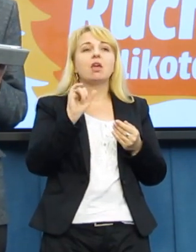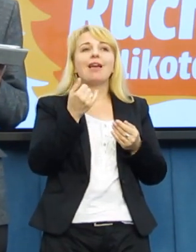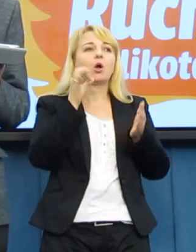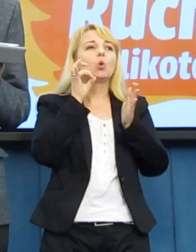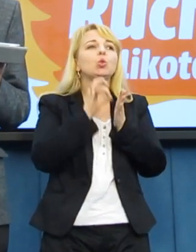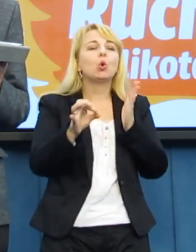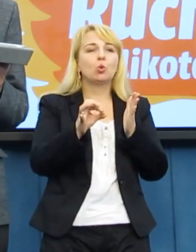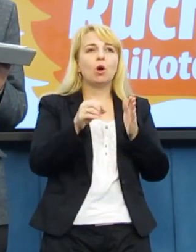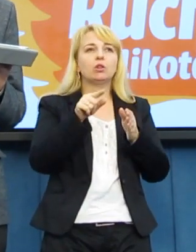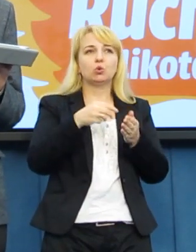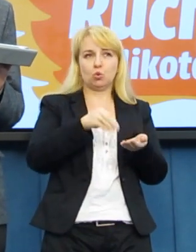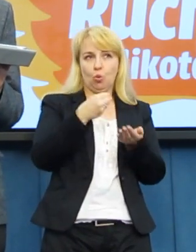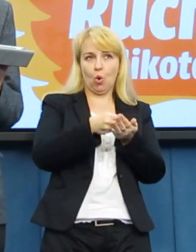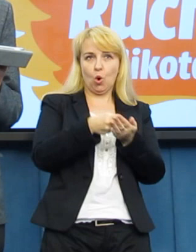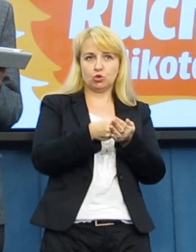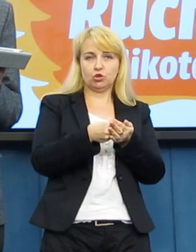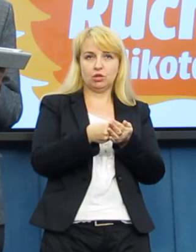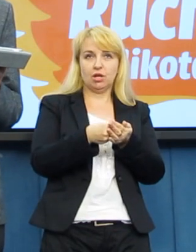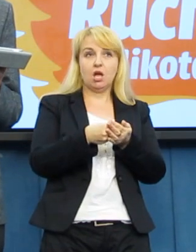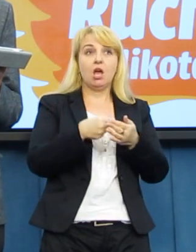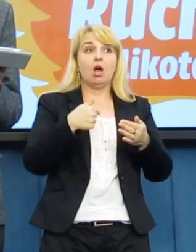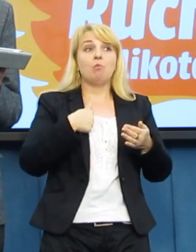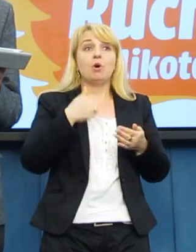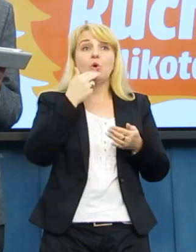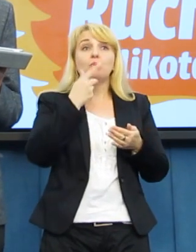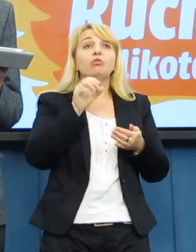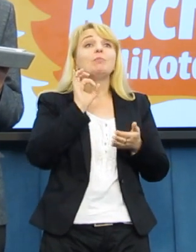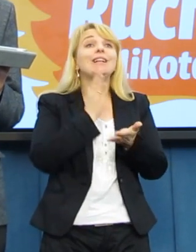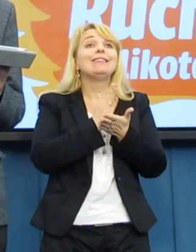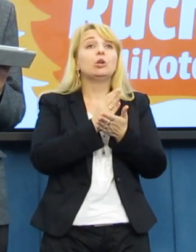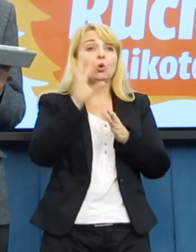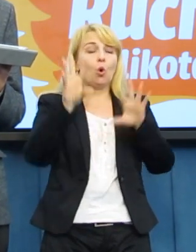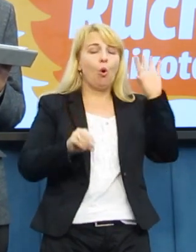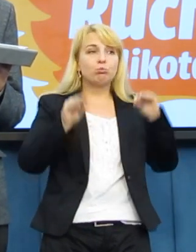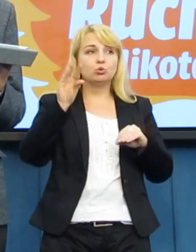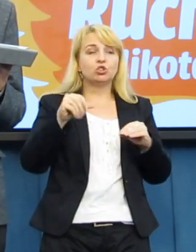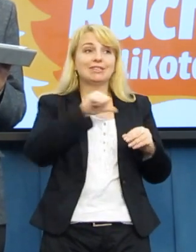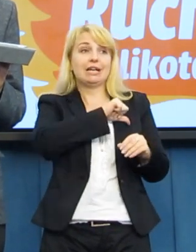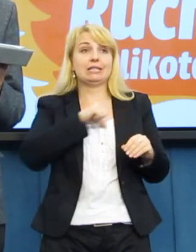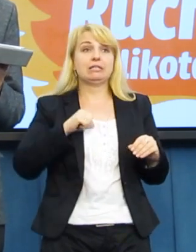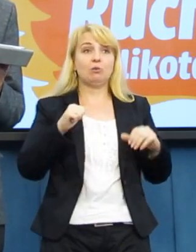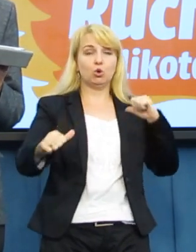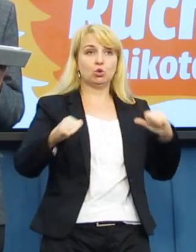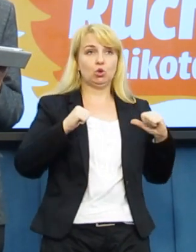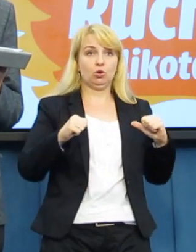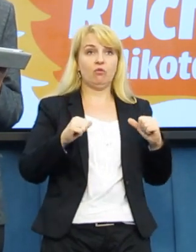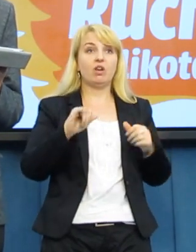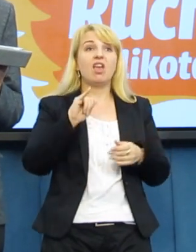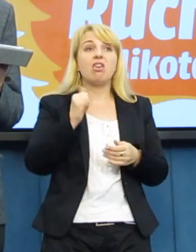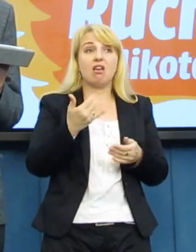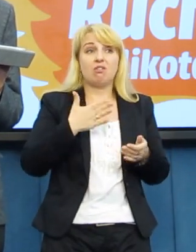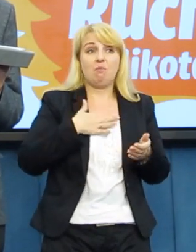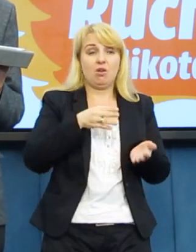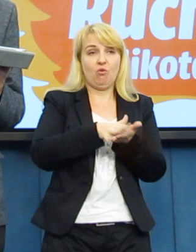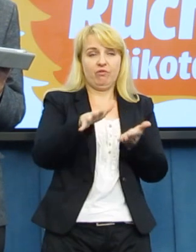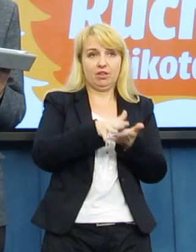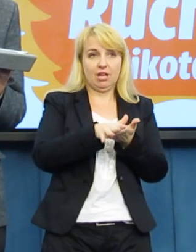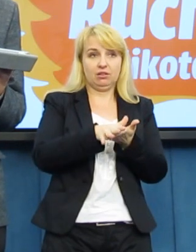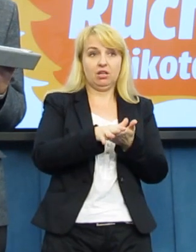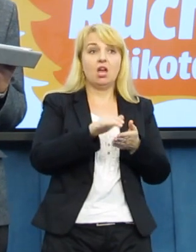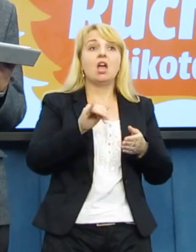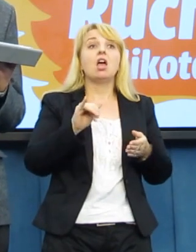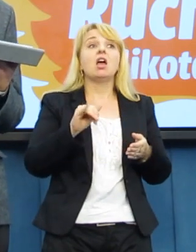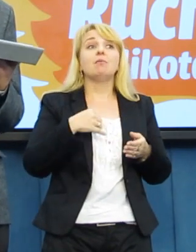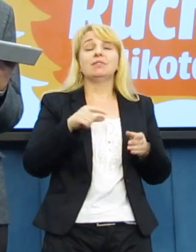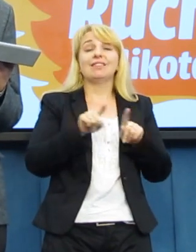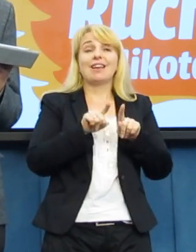jakie są koszty, ponieważ mówimy w tej chwili wyłącznie o budżetach samorządowych, czyli o tym, jakie obciążenia ponosi gmina. Przypomniałem, że również Skarb